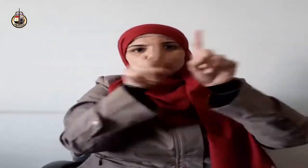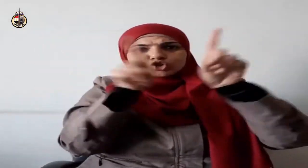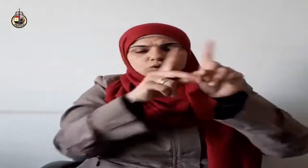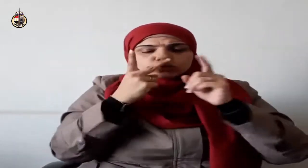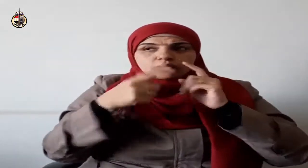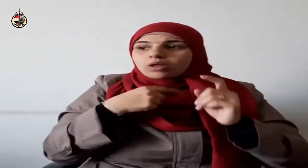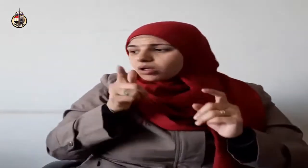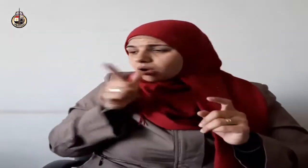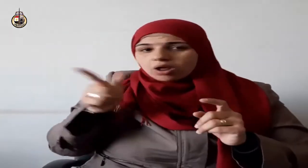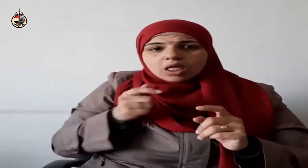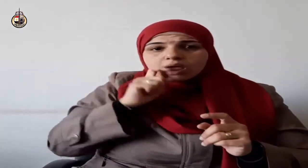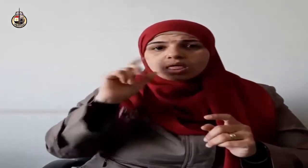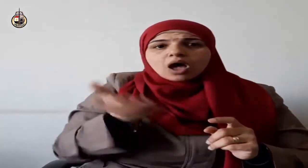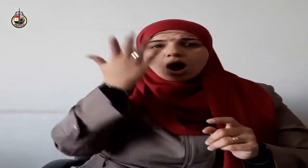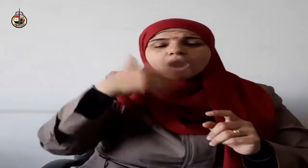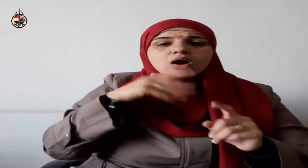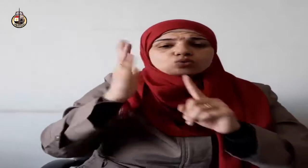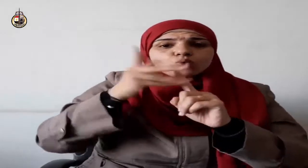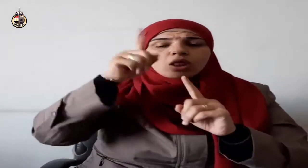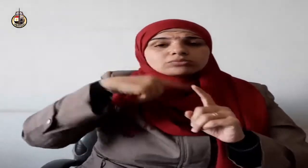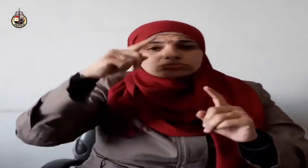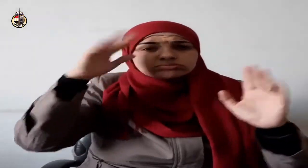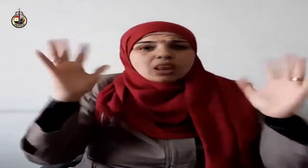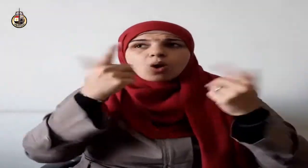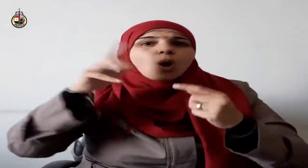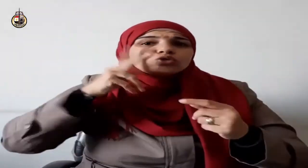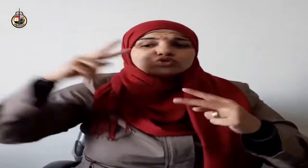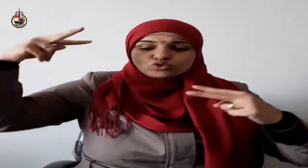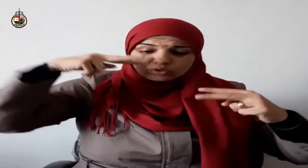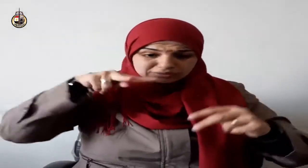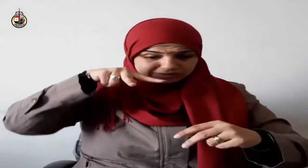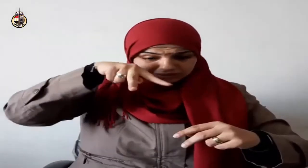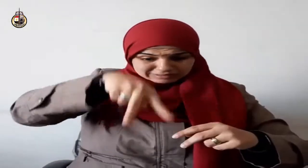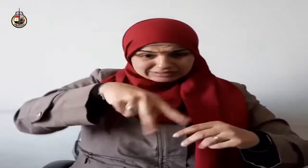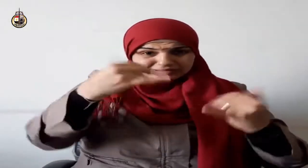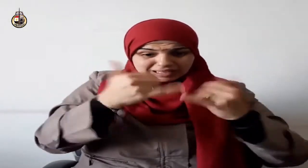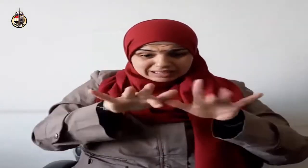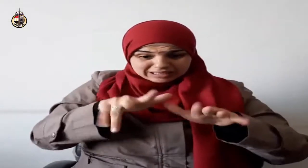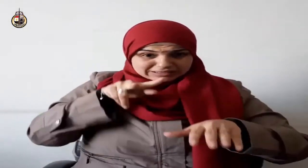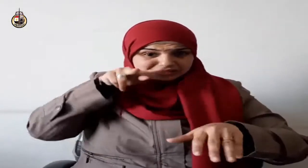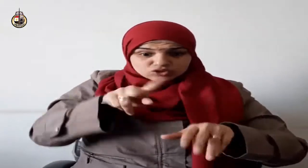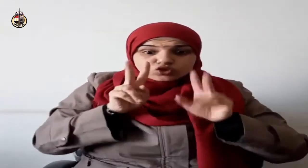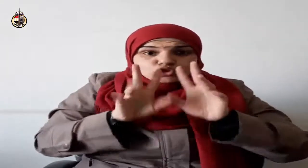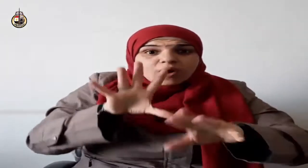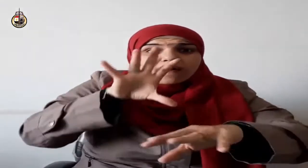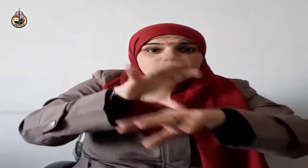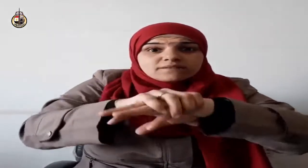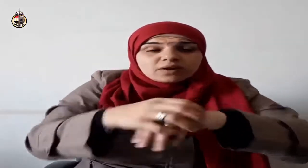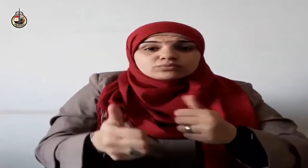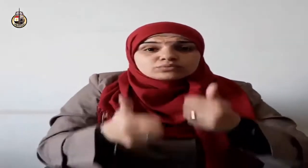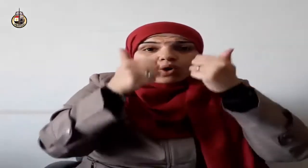وهي معية الله عز وجل لنبيه صلى الله عليه وسلم